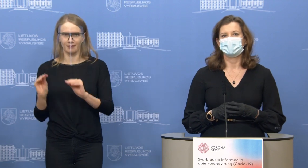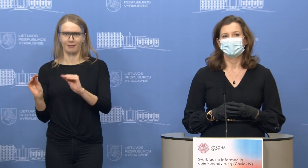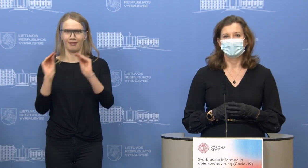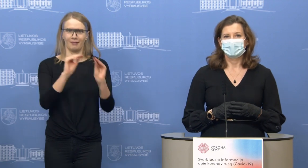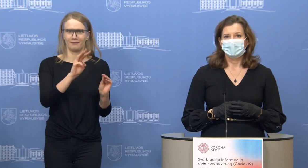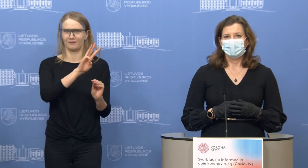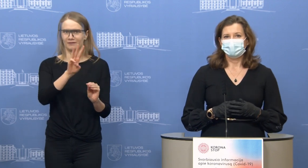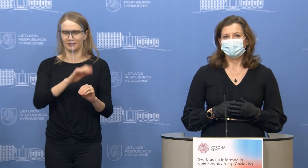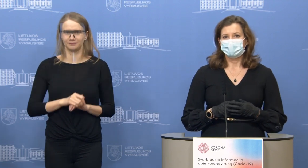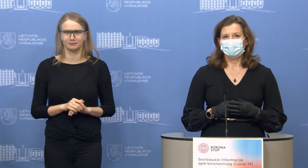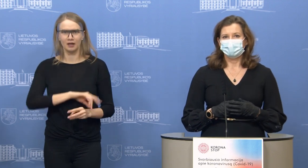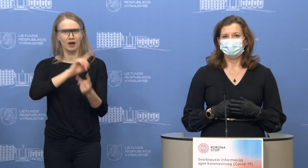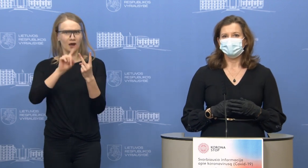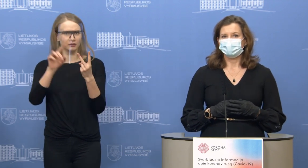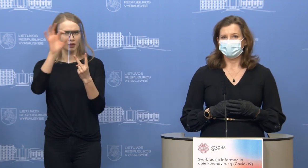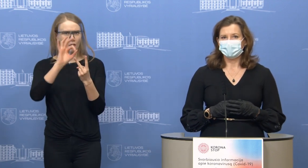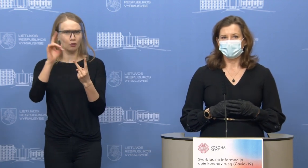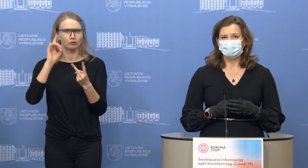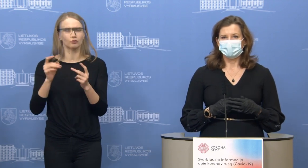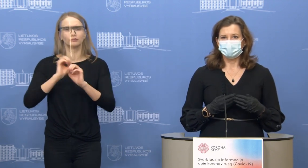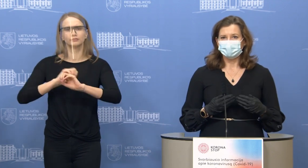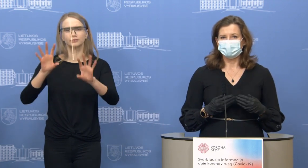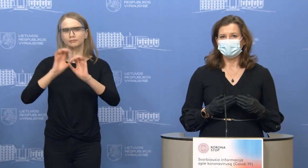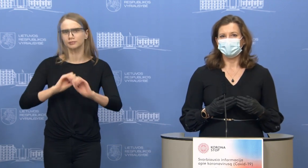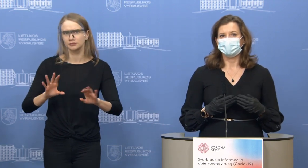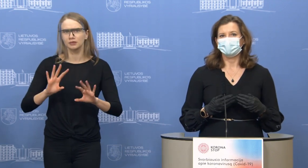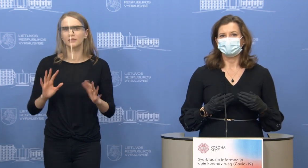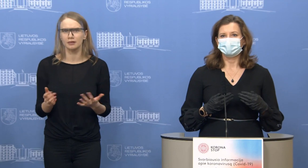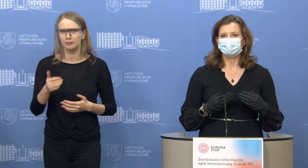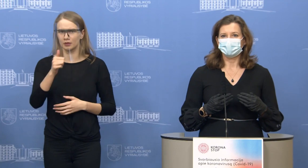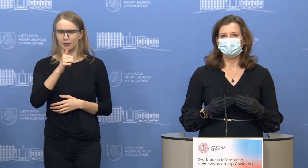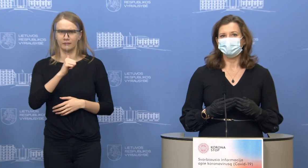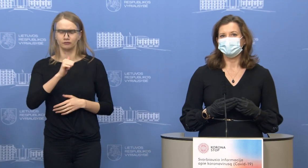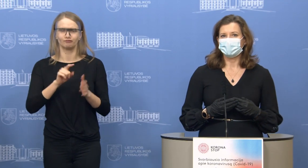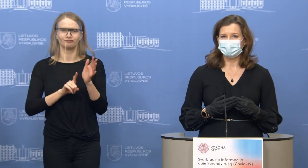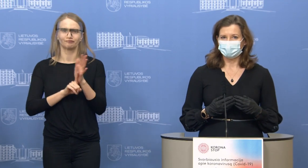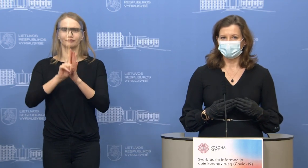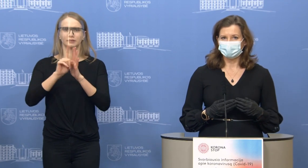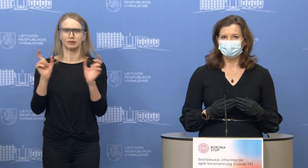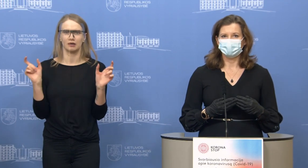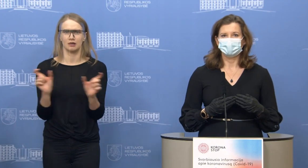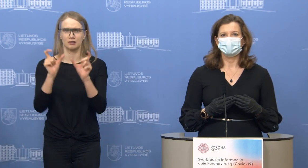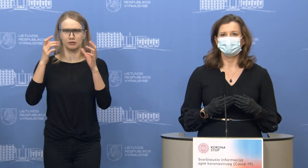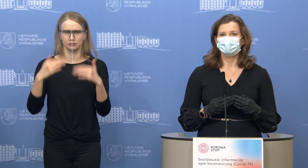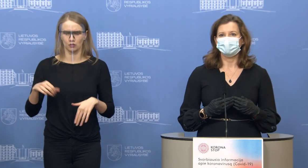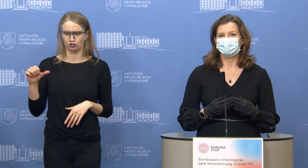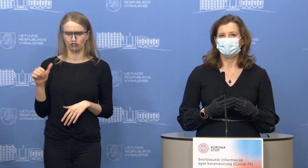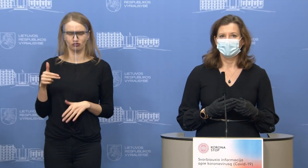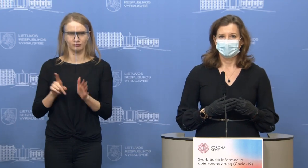iniciatyvą, kuri buvo sukurta taip pat pirmojo karantino savaitgalio metu